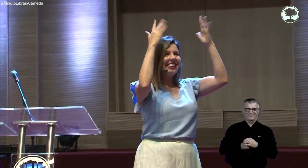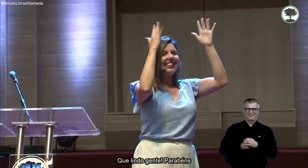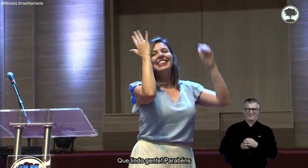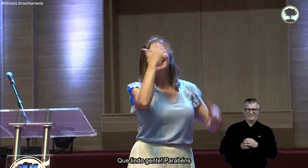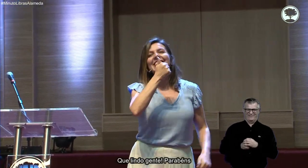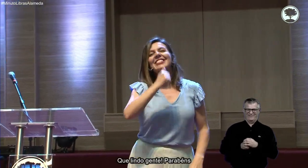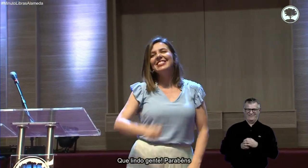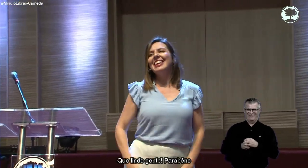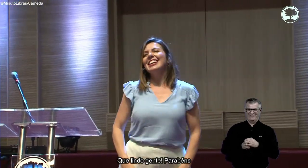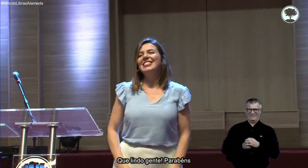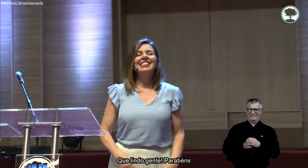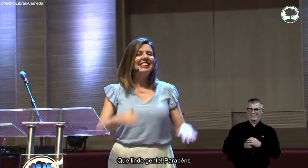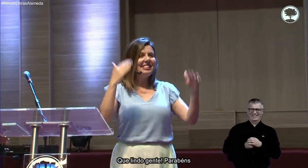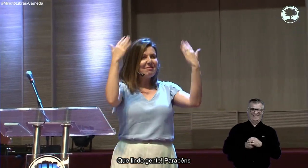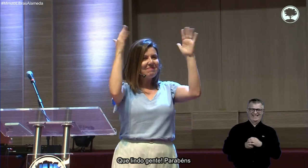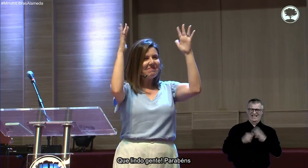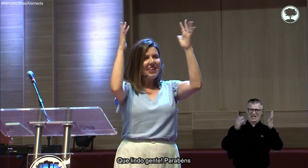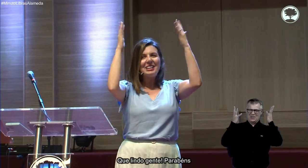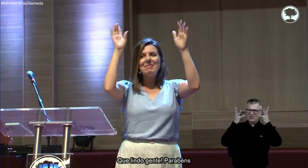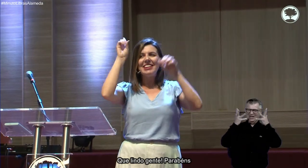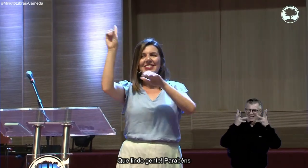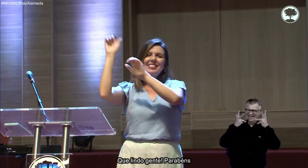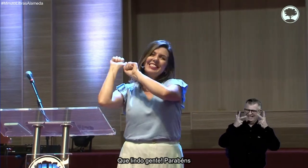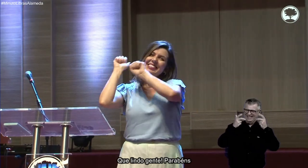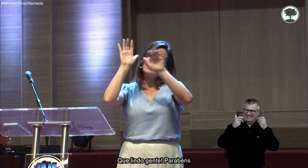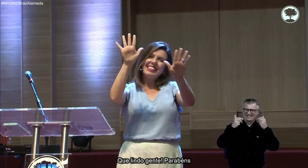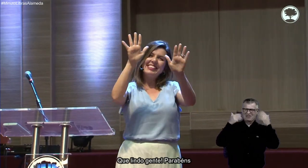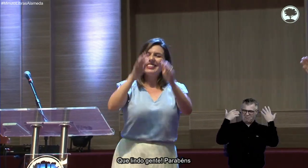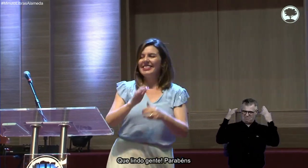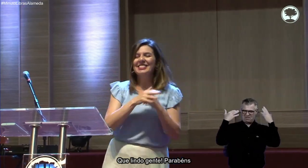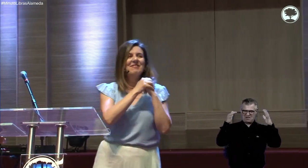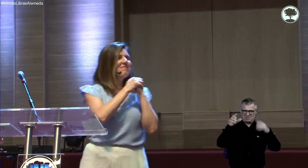Que lindo, gente. Que lindo. Parabéns.